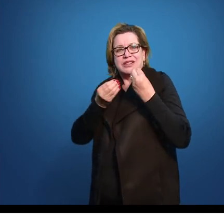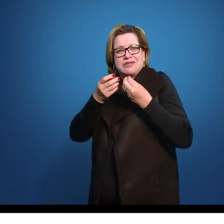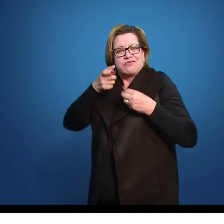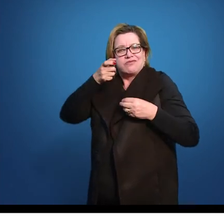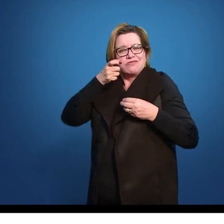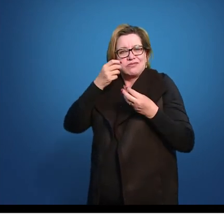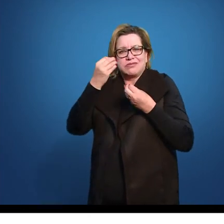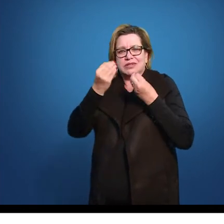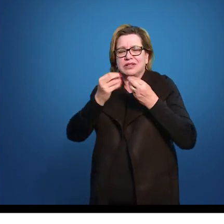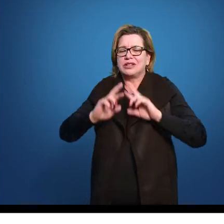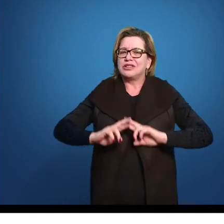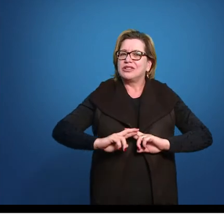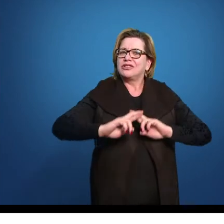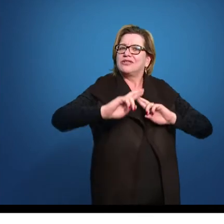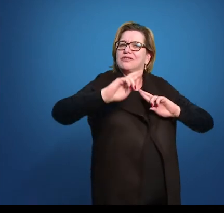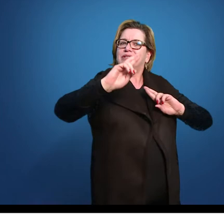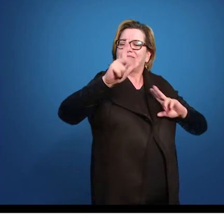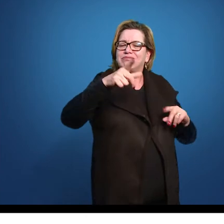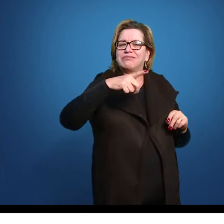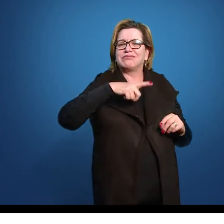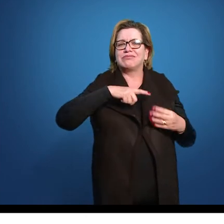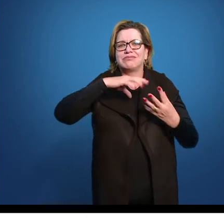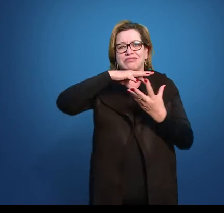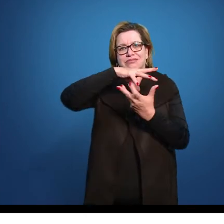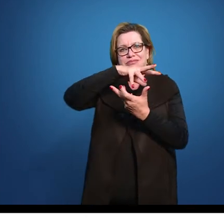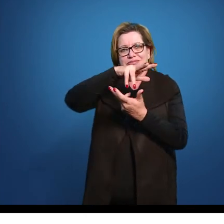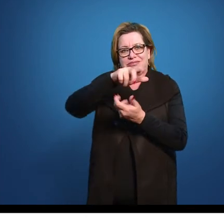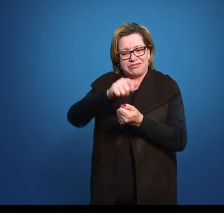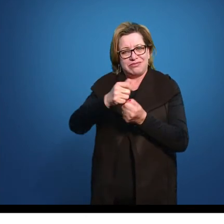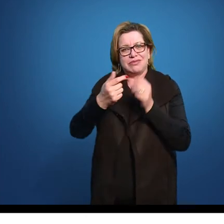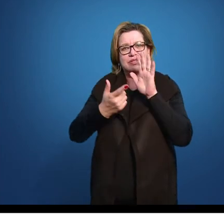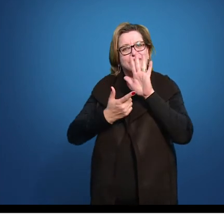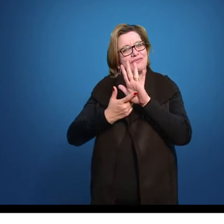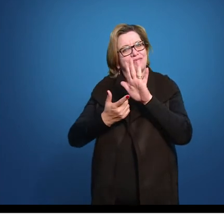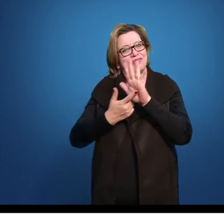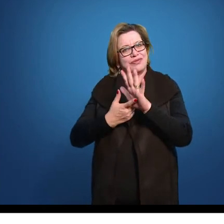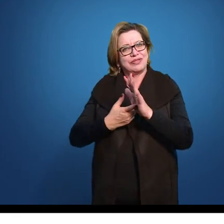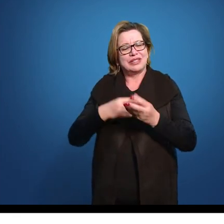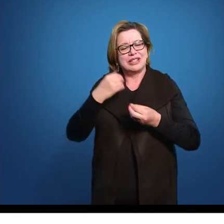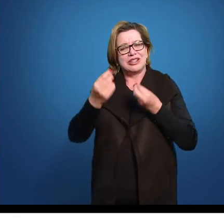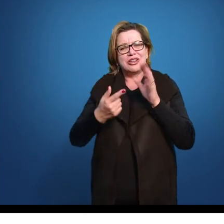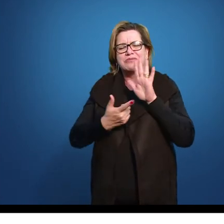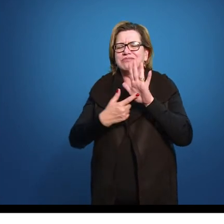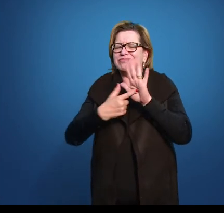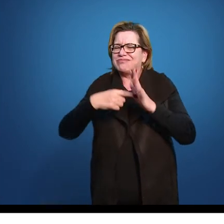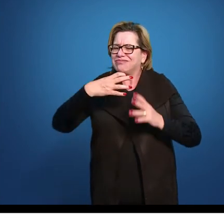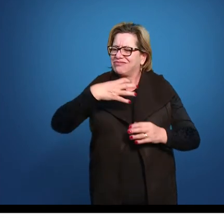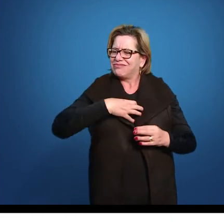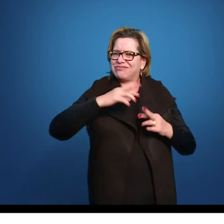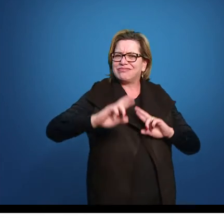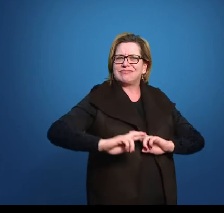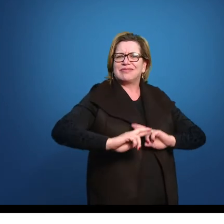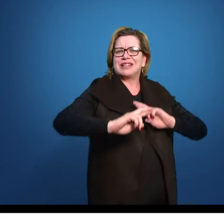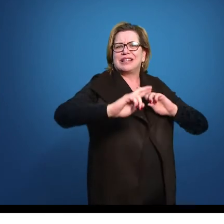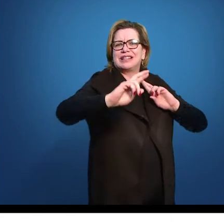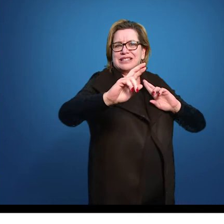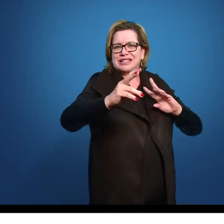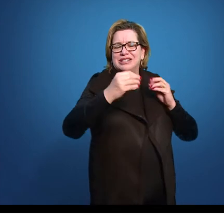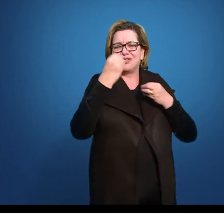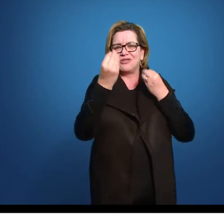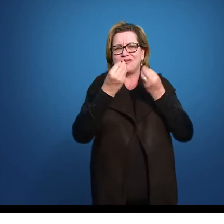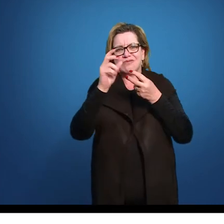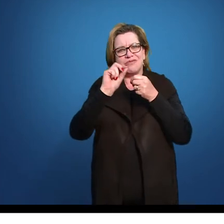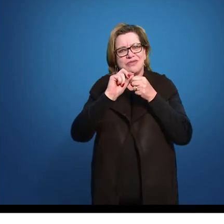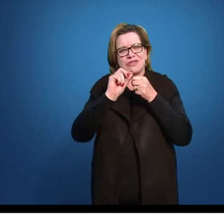Nesses contrastes Que há no mundo Nesses contrastes Que há Entre os sentimentos Entre a forma Como a gente pode lidar